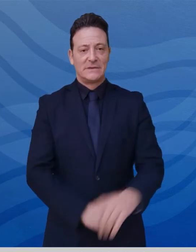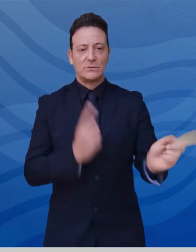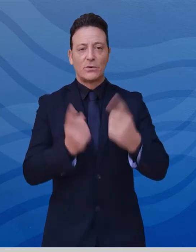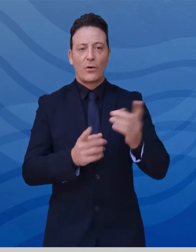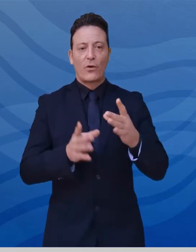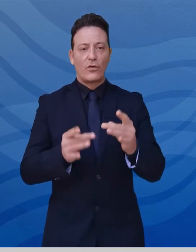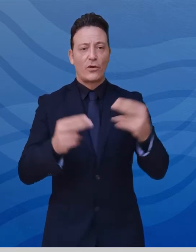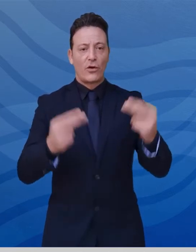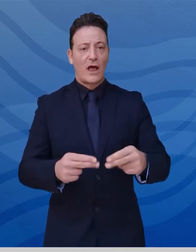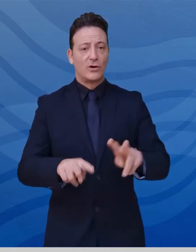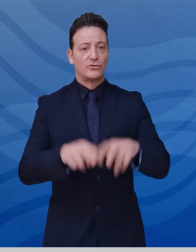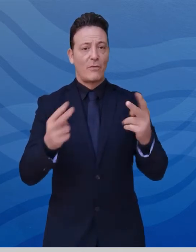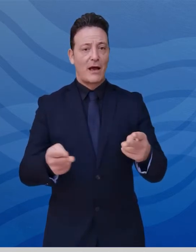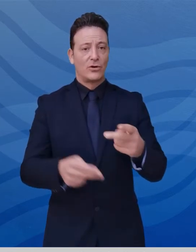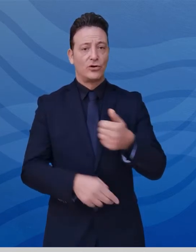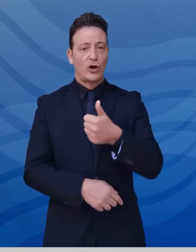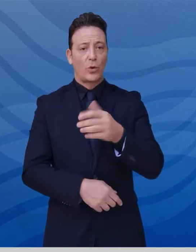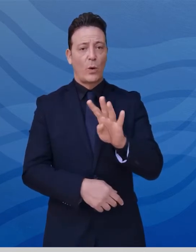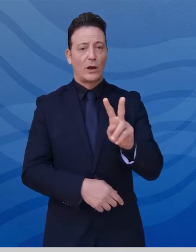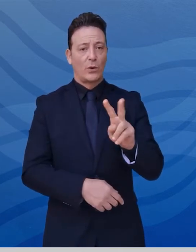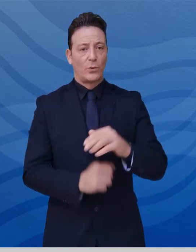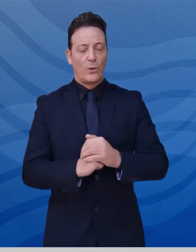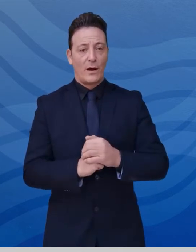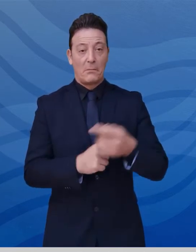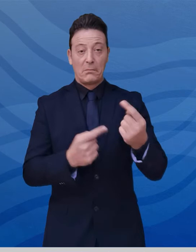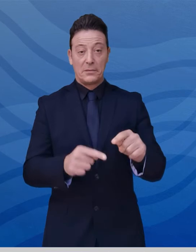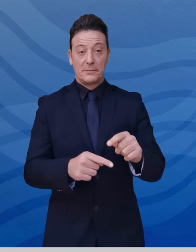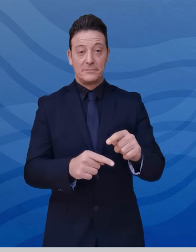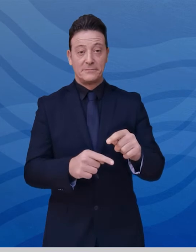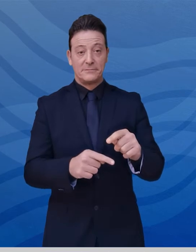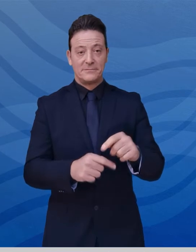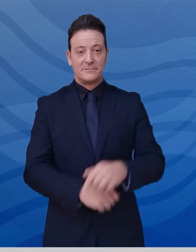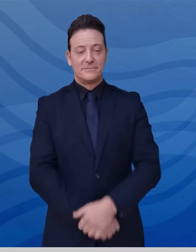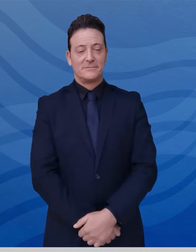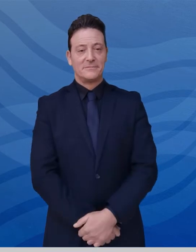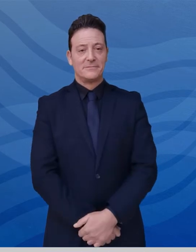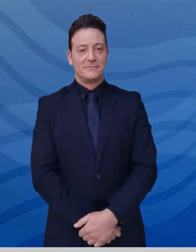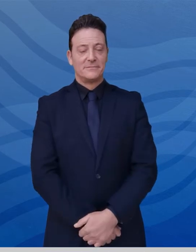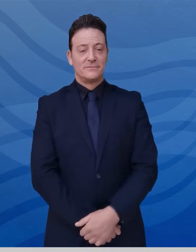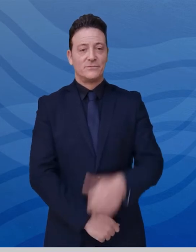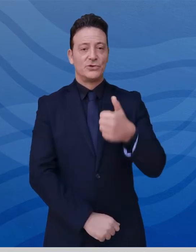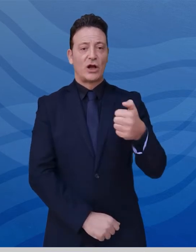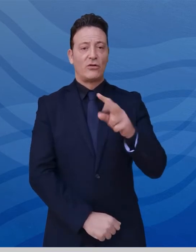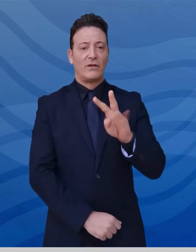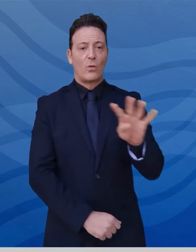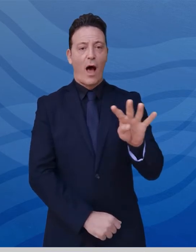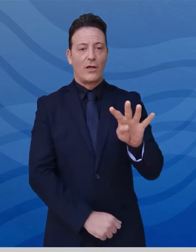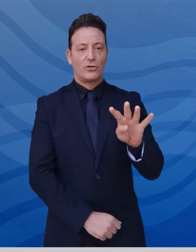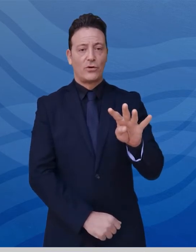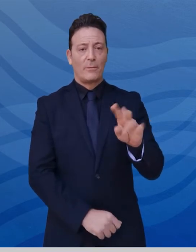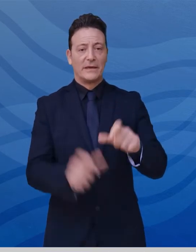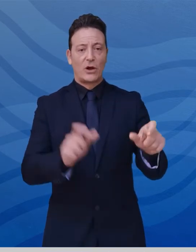totali riscontrate sono state 142 e di queste 124 in